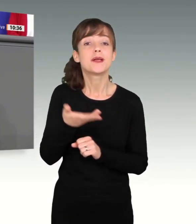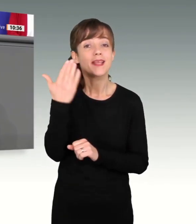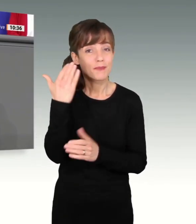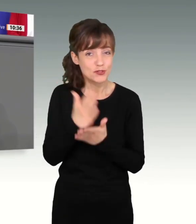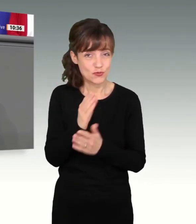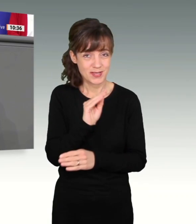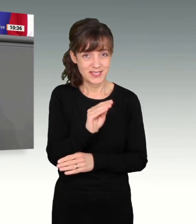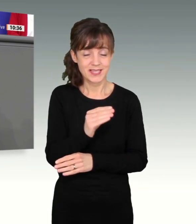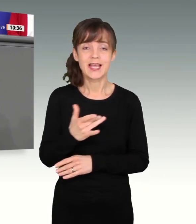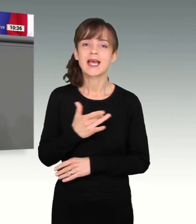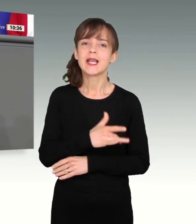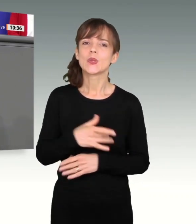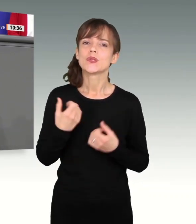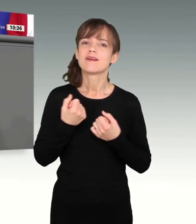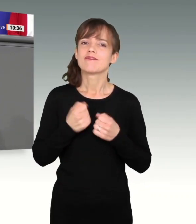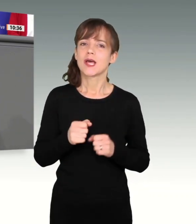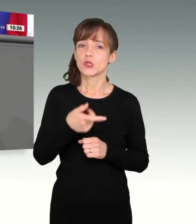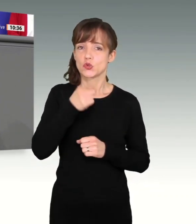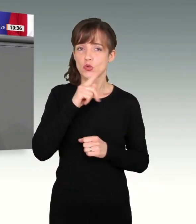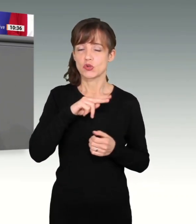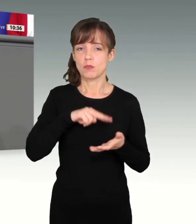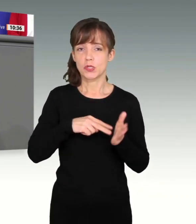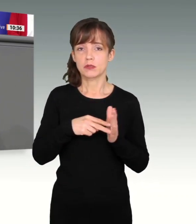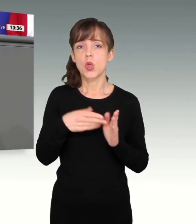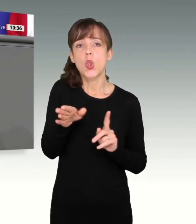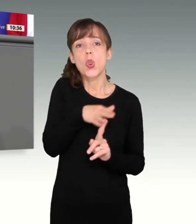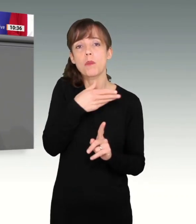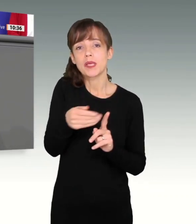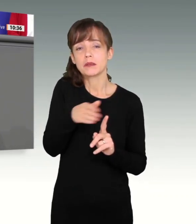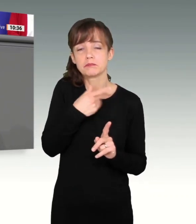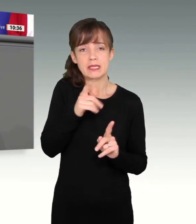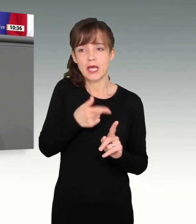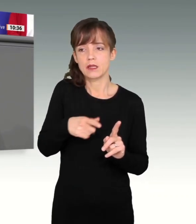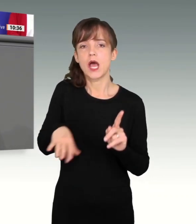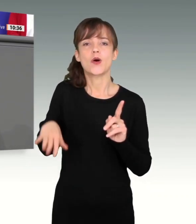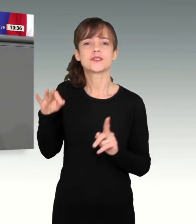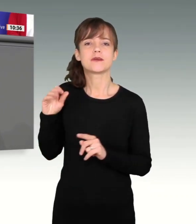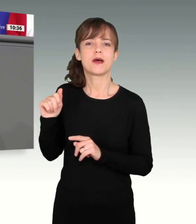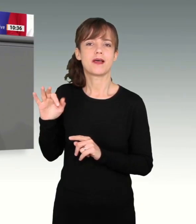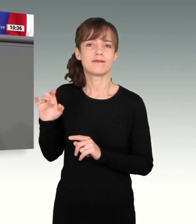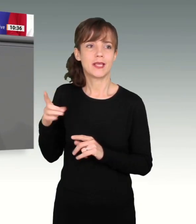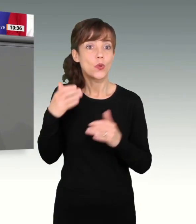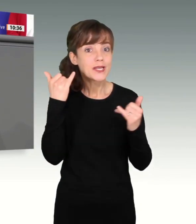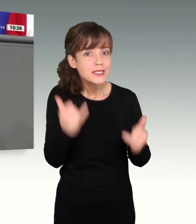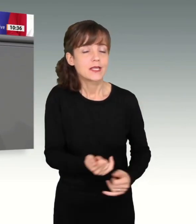Religionsfreiheit in der deutschen Politik keine Lobby hat außer der AfD. Und jetzt kann es jeder sehen,